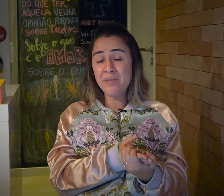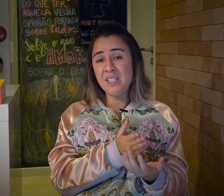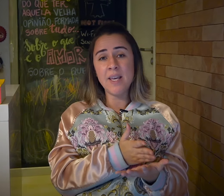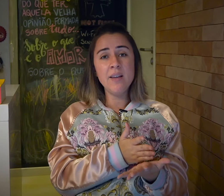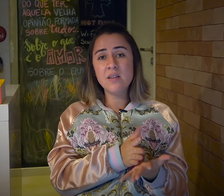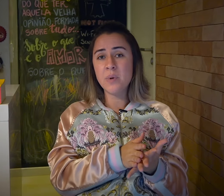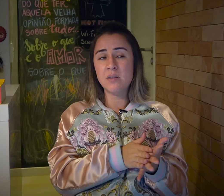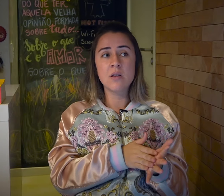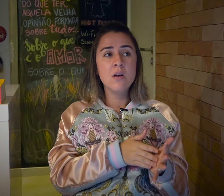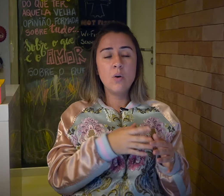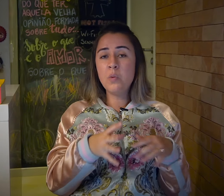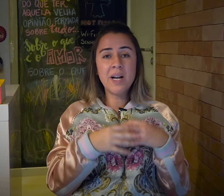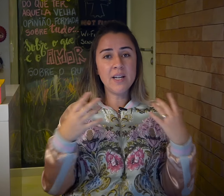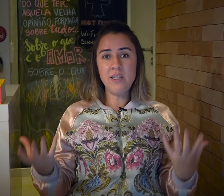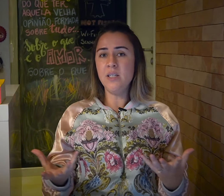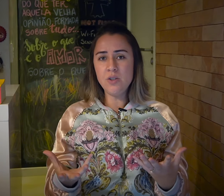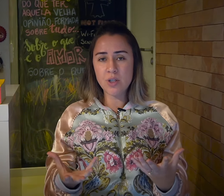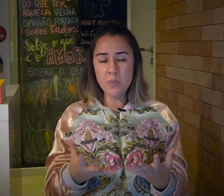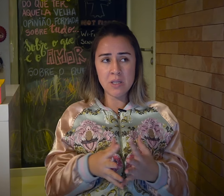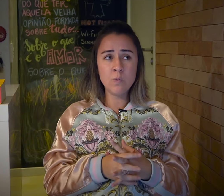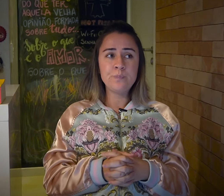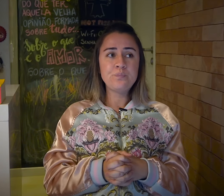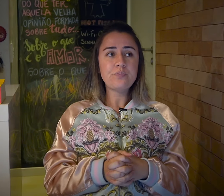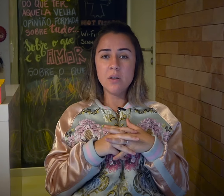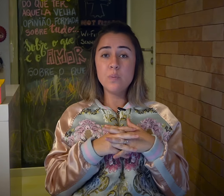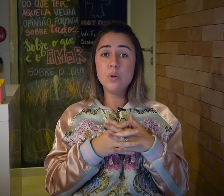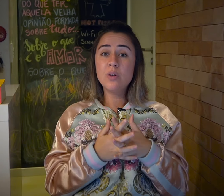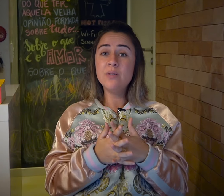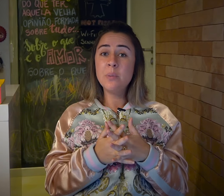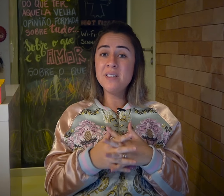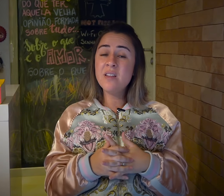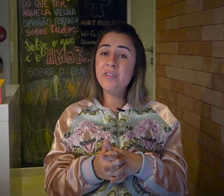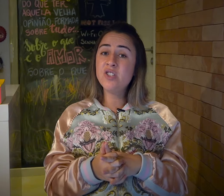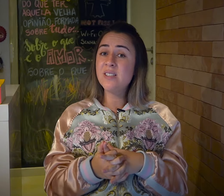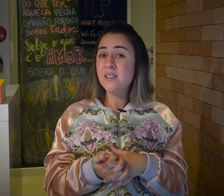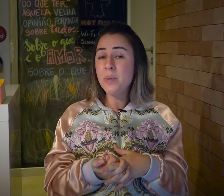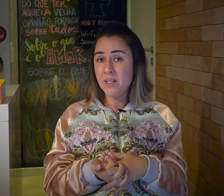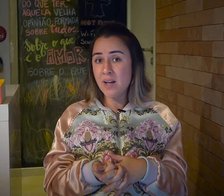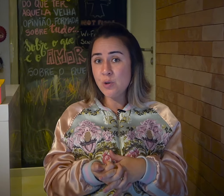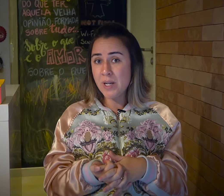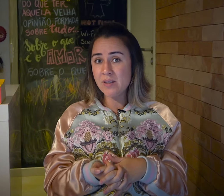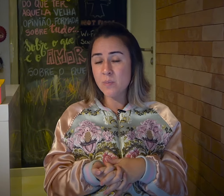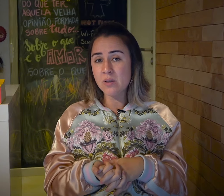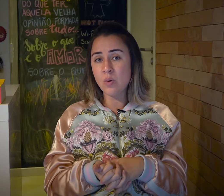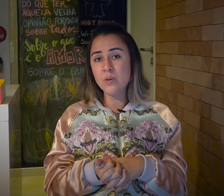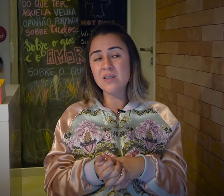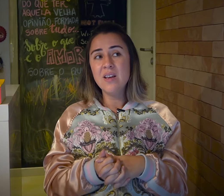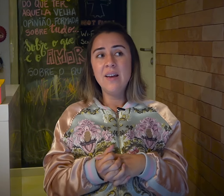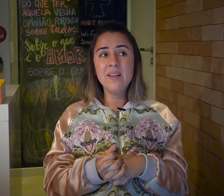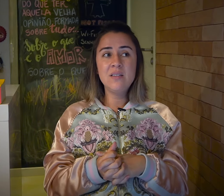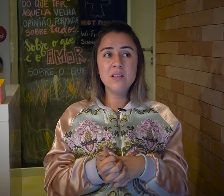deficiência, mas como uma característica mesmo. Mas, por outro lado, também se defende acessibilidade para essas pessoas. Então,